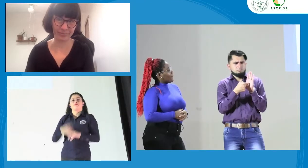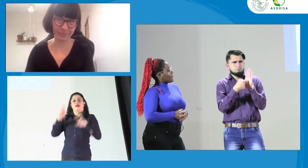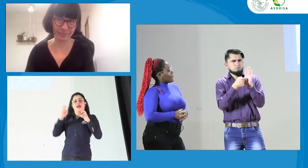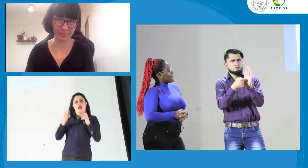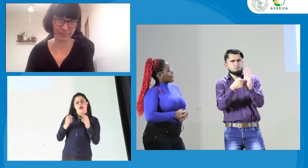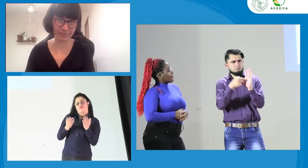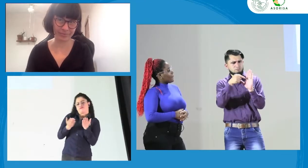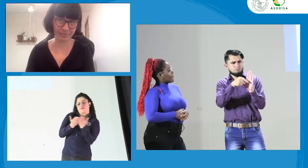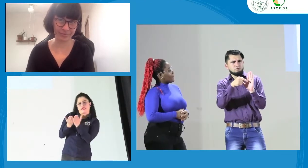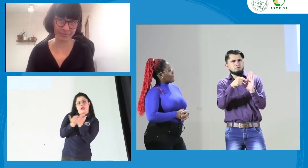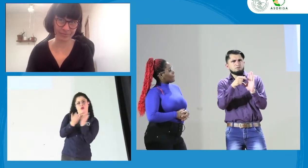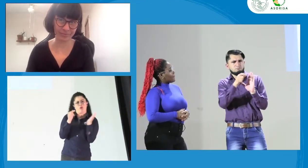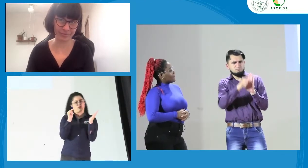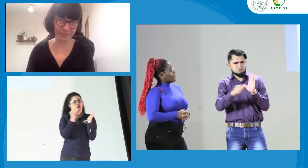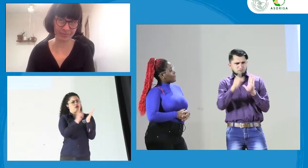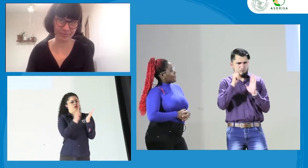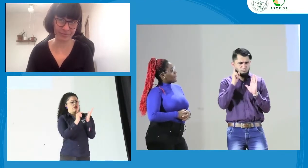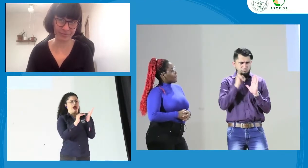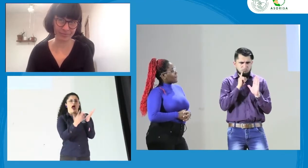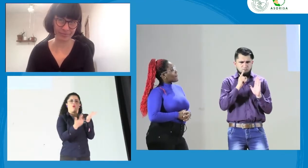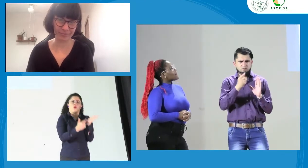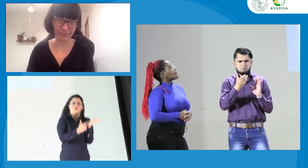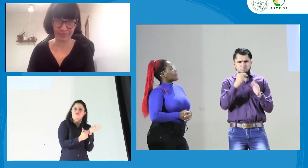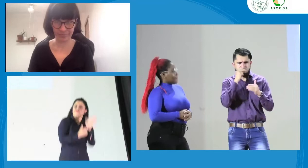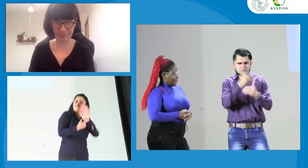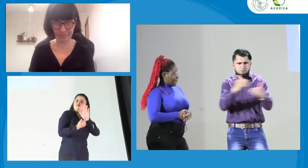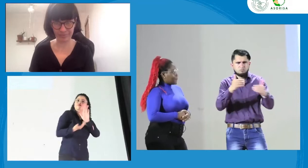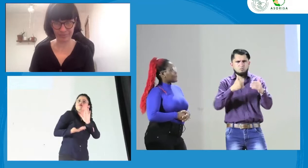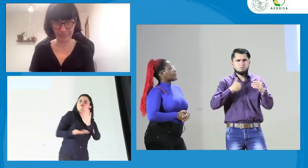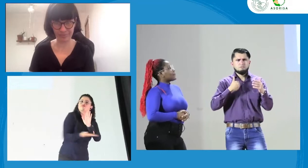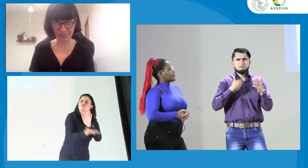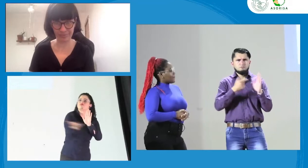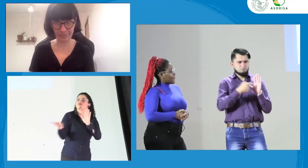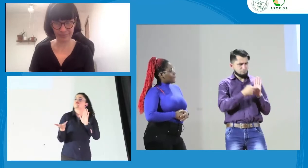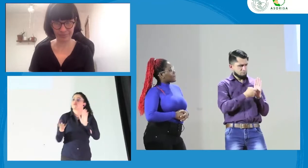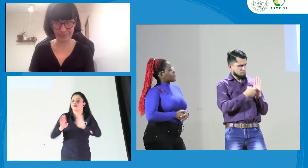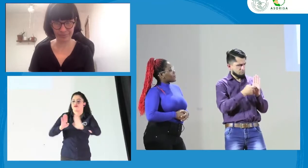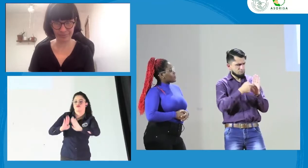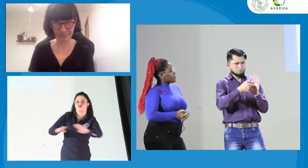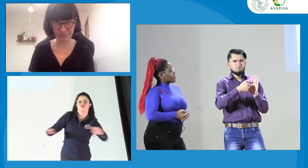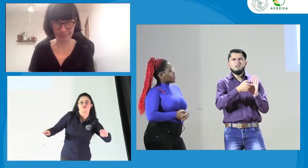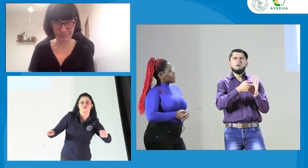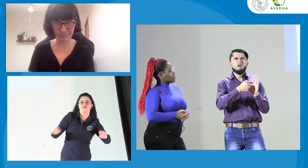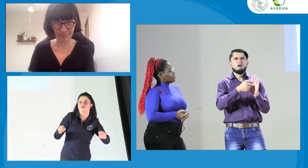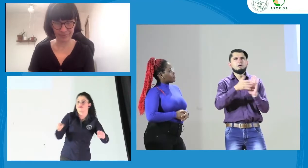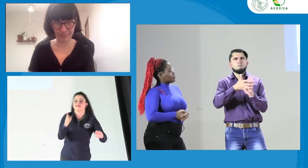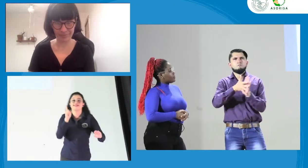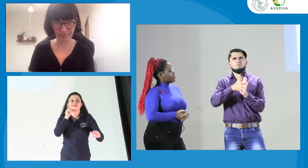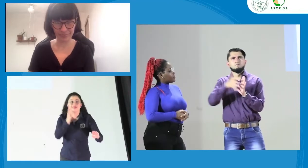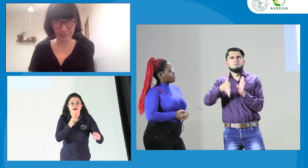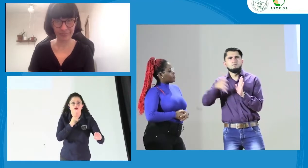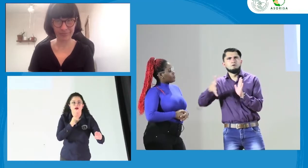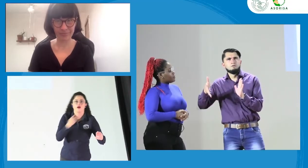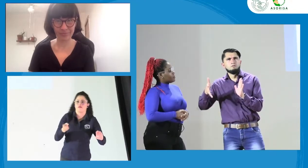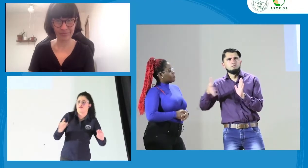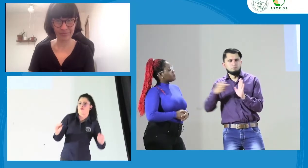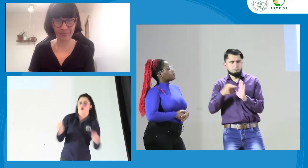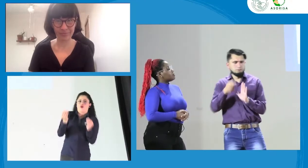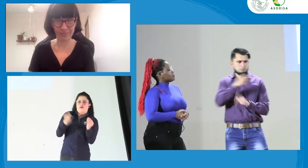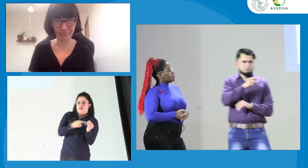panel vamos a hablar de la identidad, la autodeterminación en los niños, cómo se